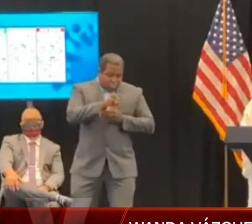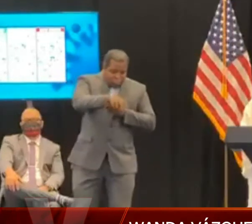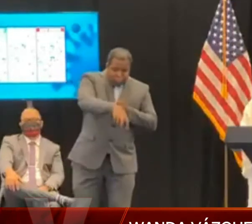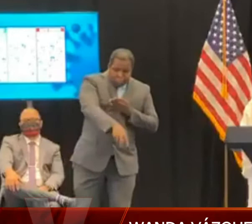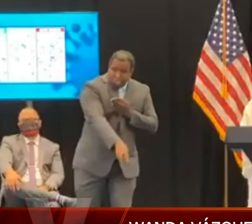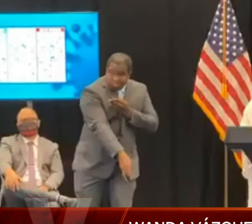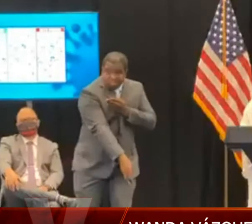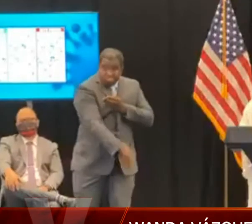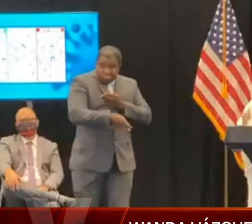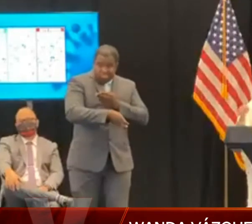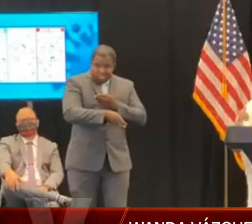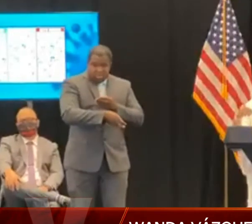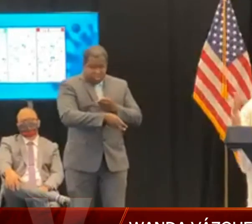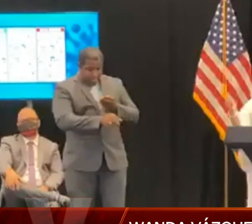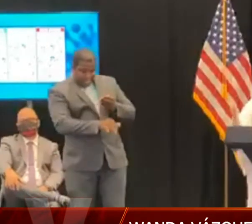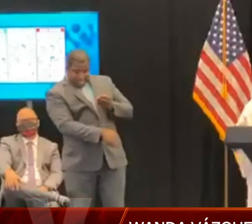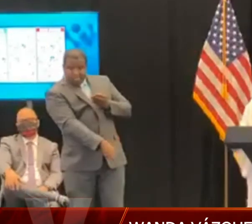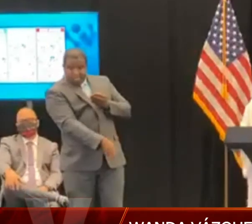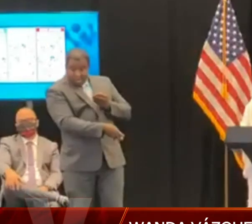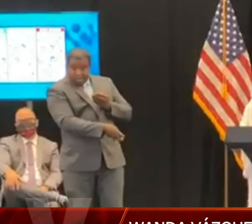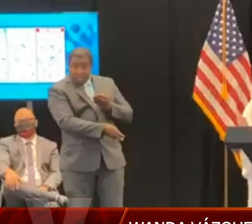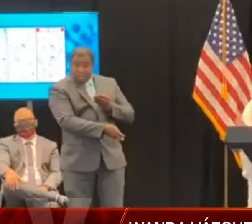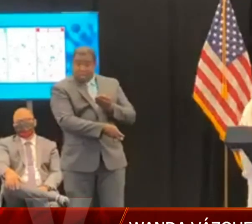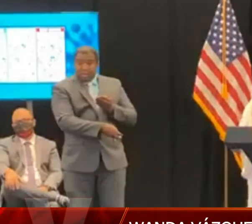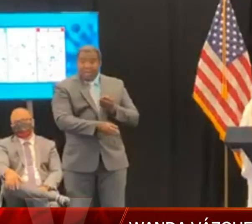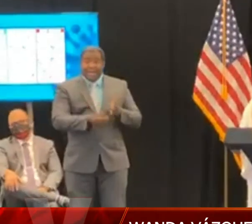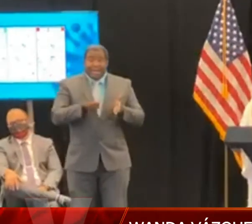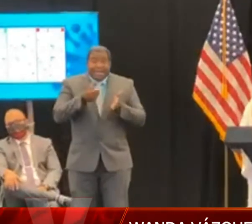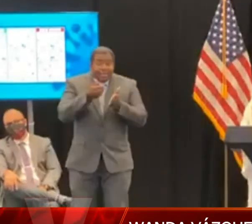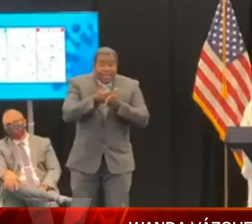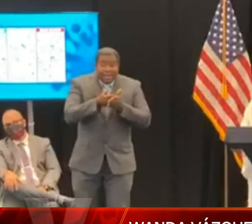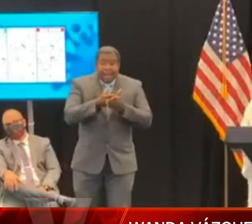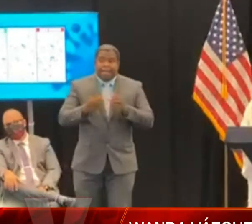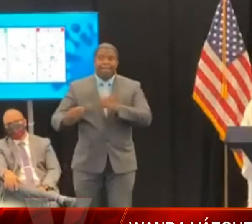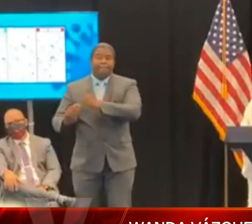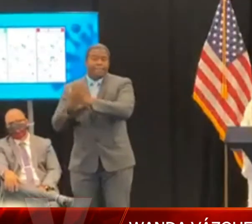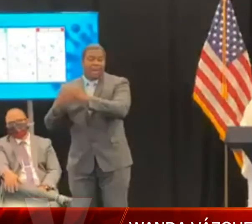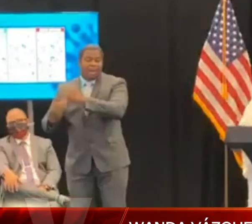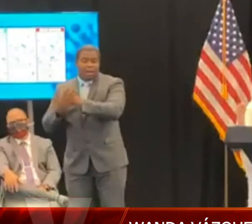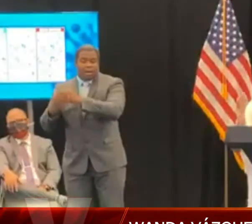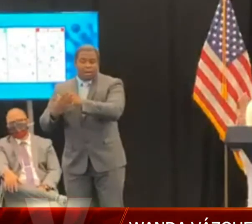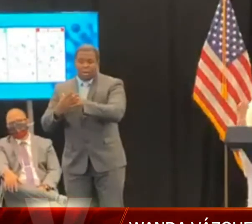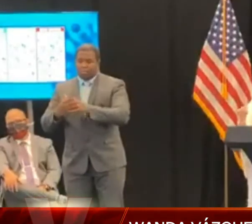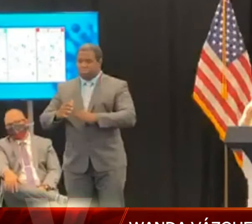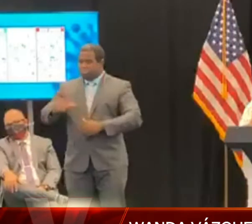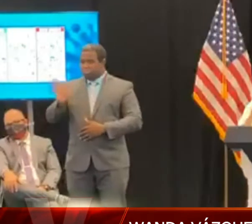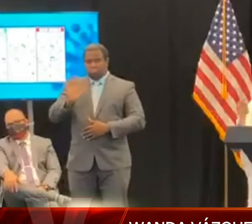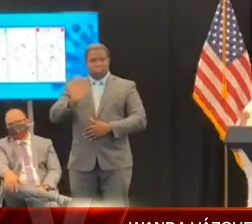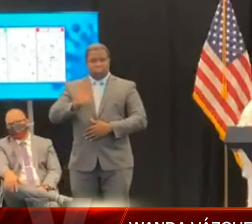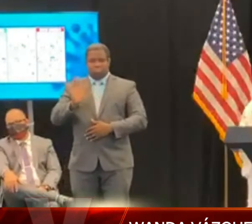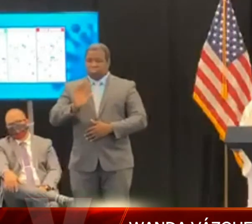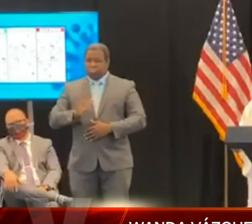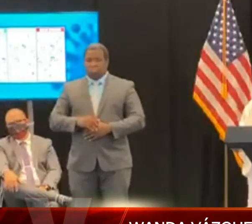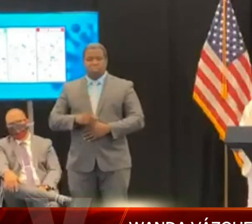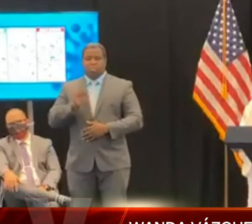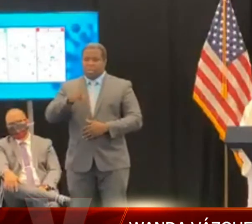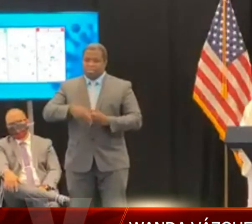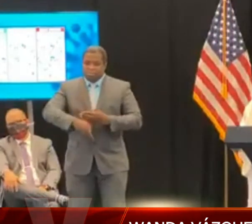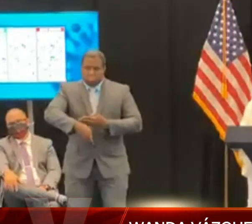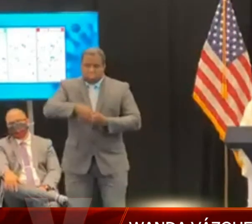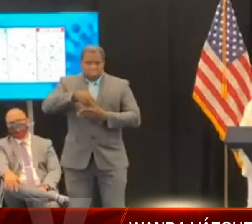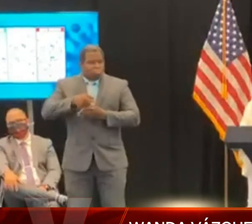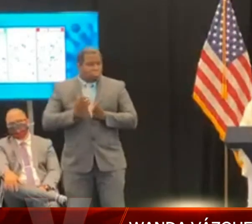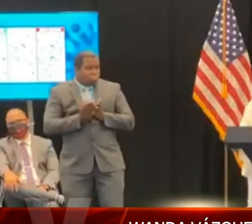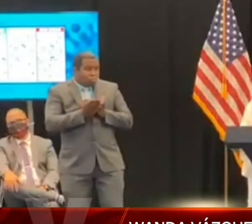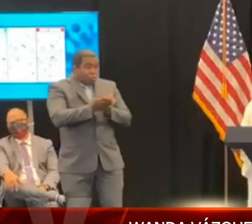propenda el aglomeramiento con aquellas personas que de alguna manera puedan estar en el agua. Voy a darles más adelante cuáles